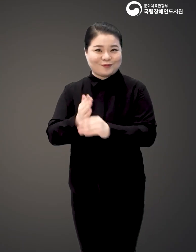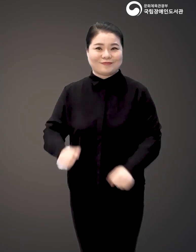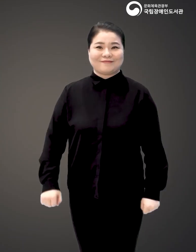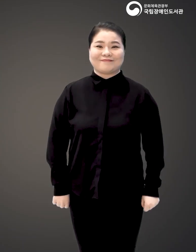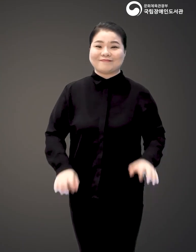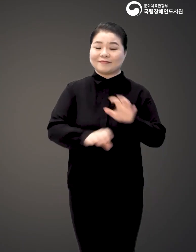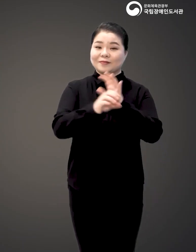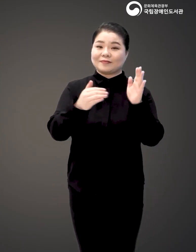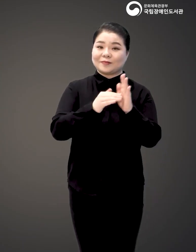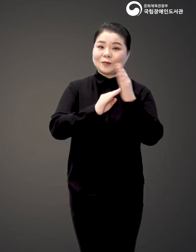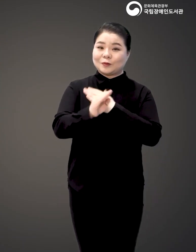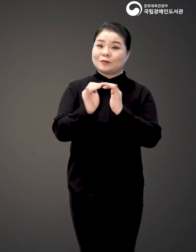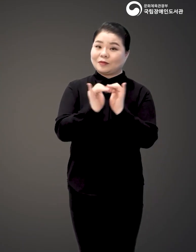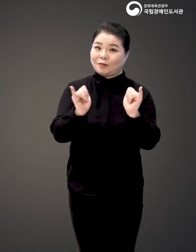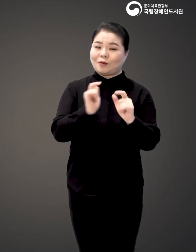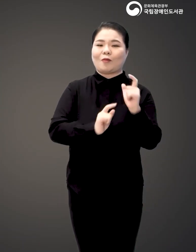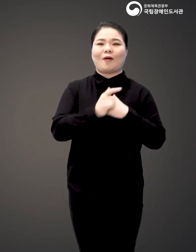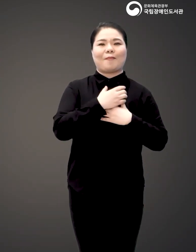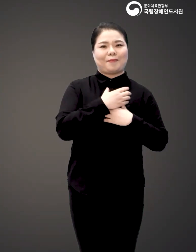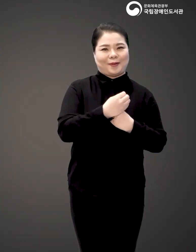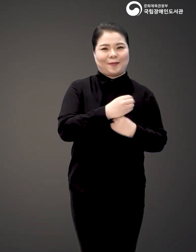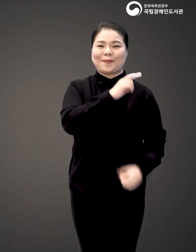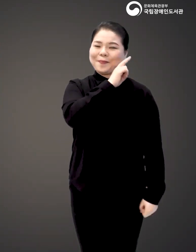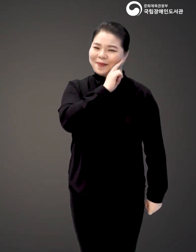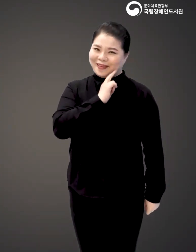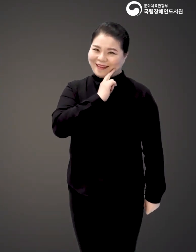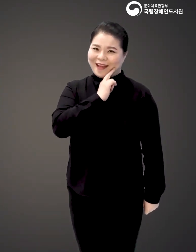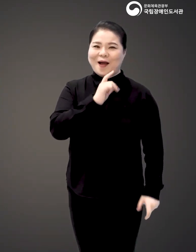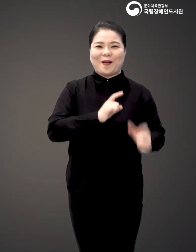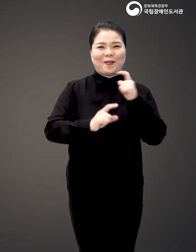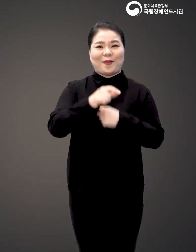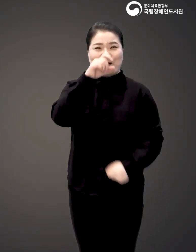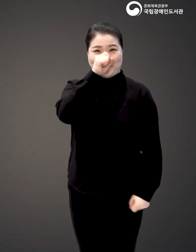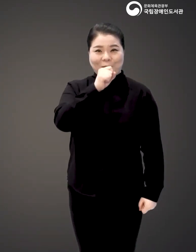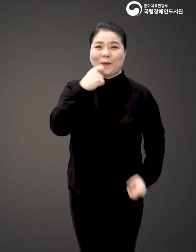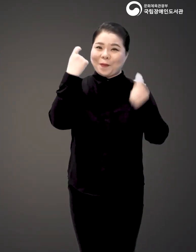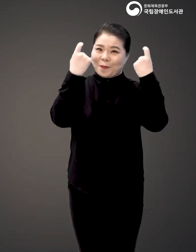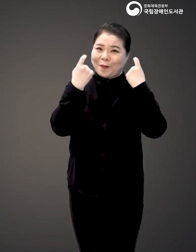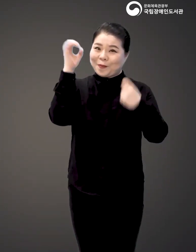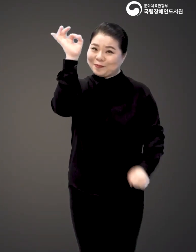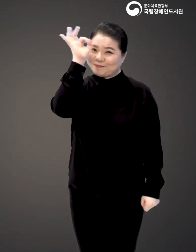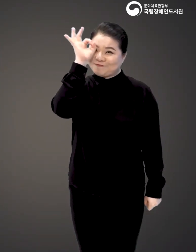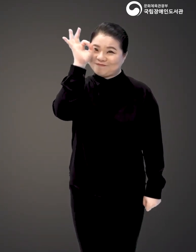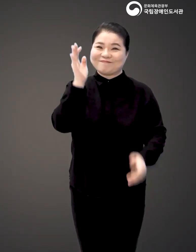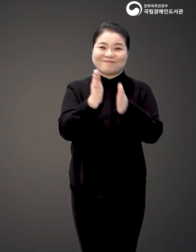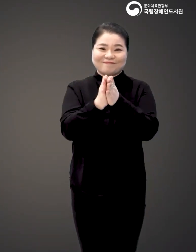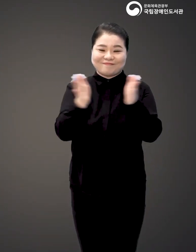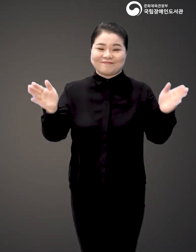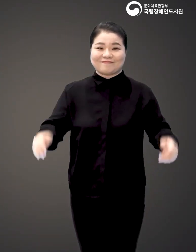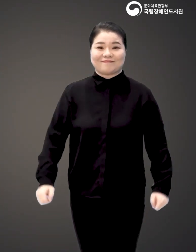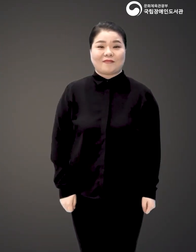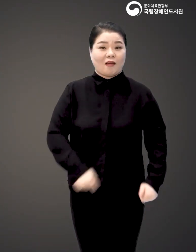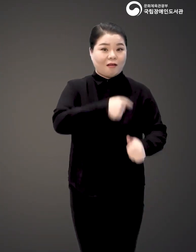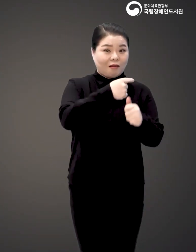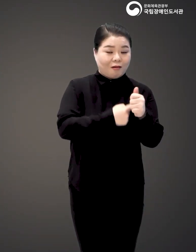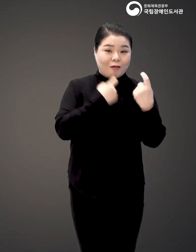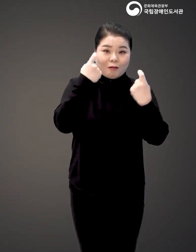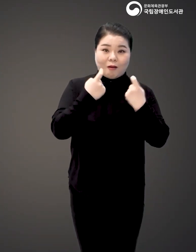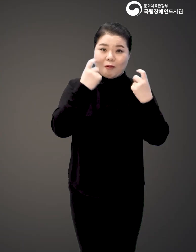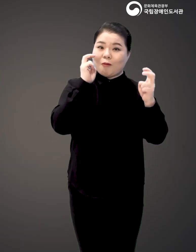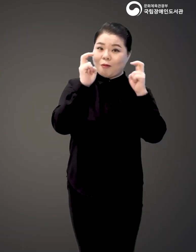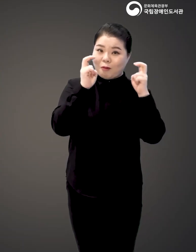엔데맥 이후 사람들은 더욱 안전하고 편리하고 스마트한 관광을 찾기 시작했죠. 이에 전통적인